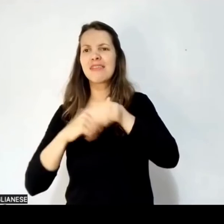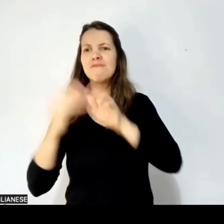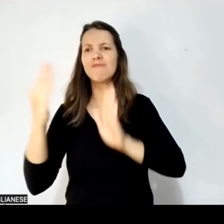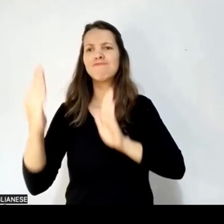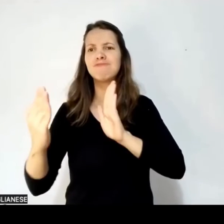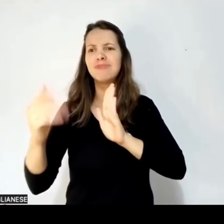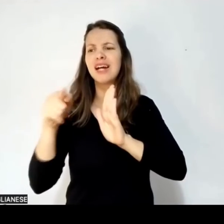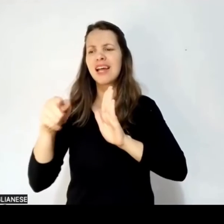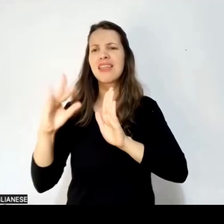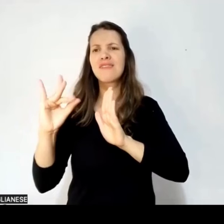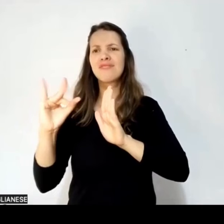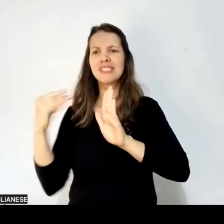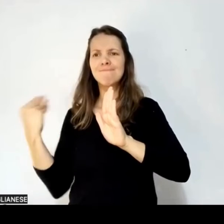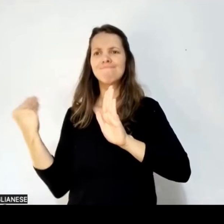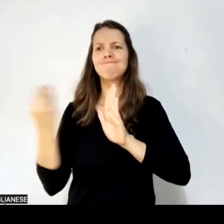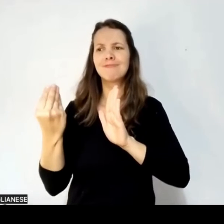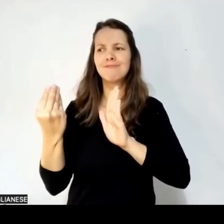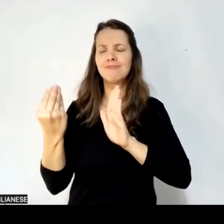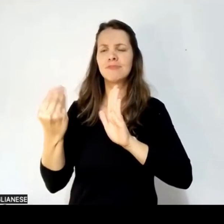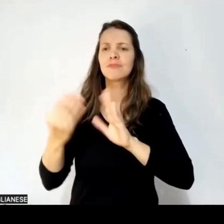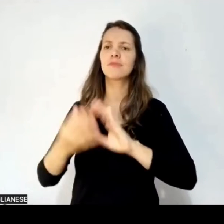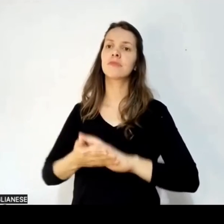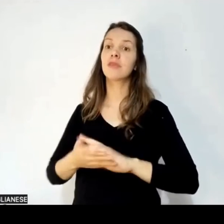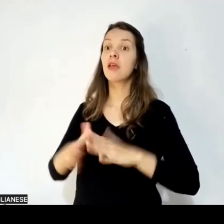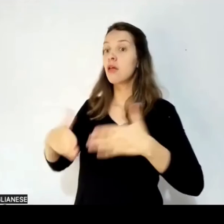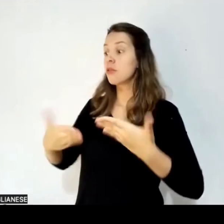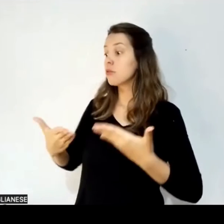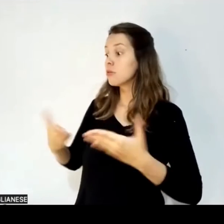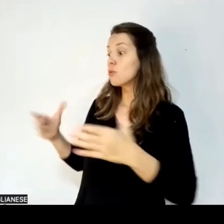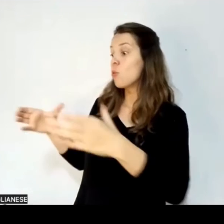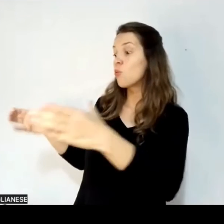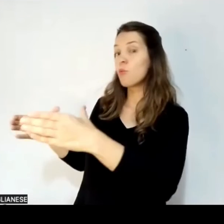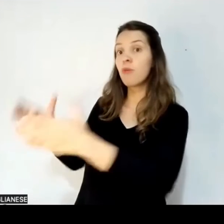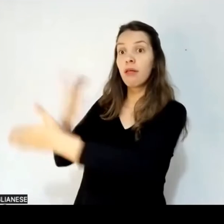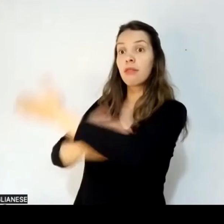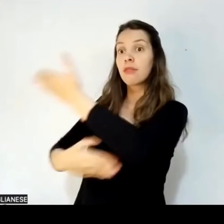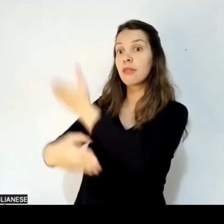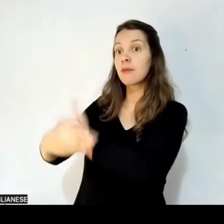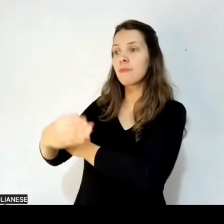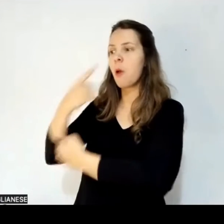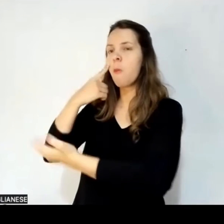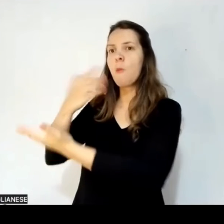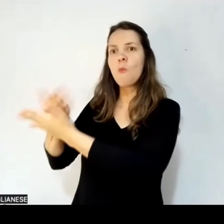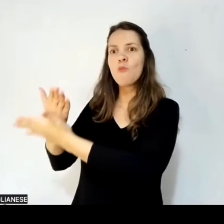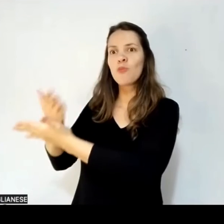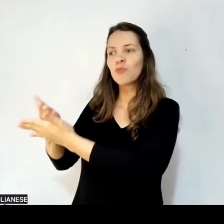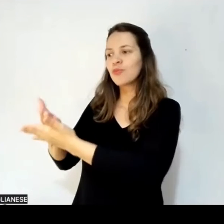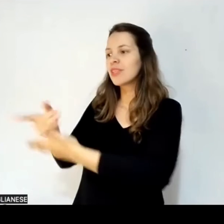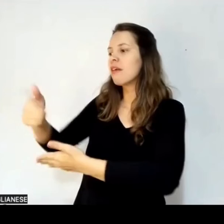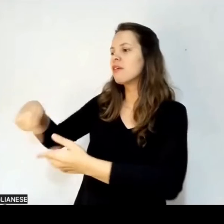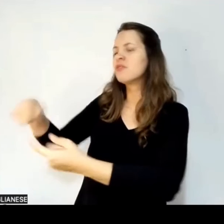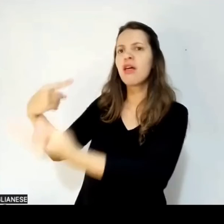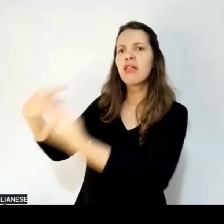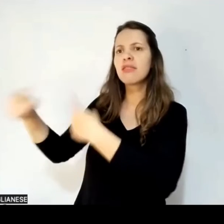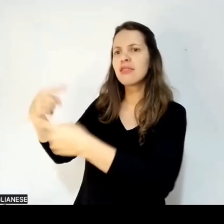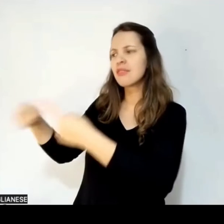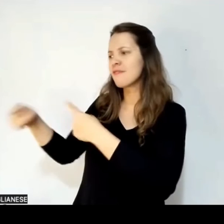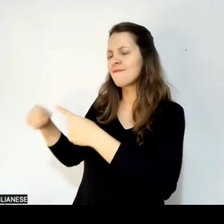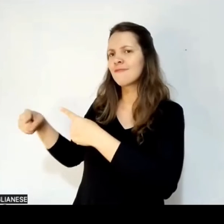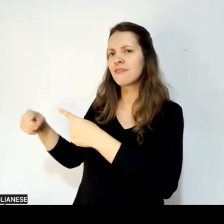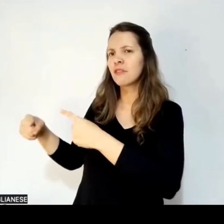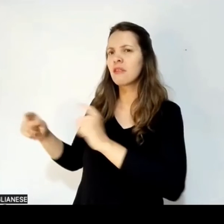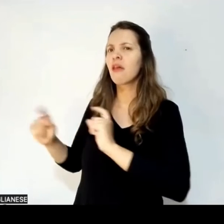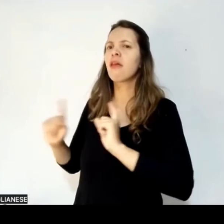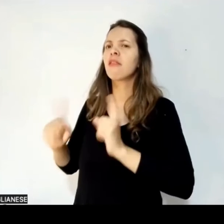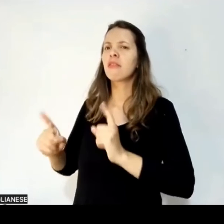colectivo de personas con discapacidad y del desafío de los estados para generar políticas